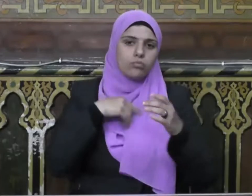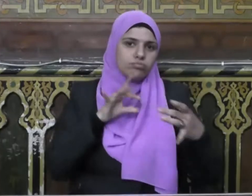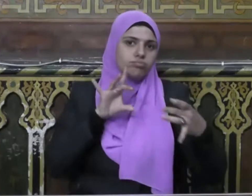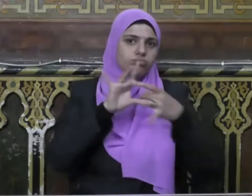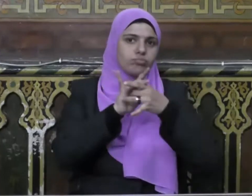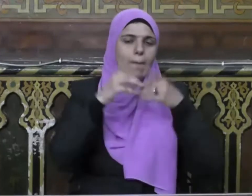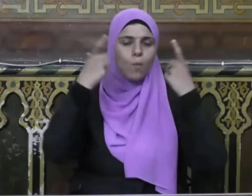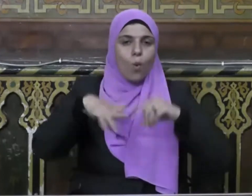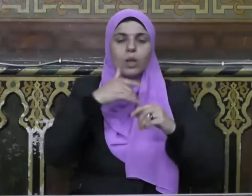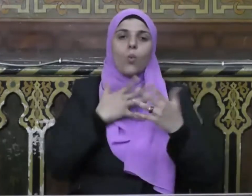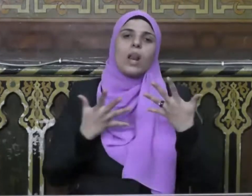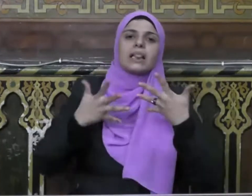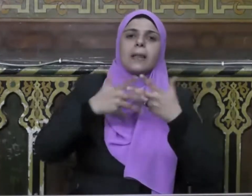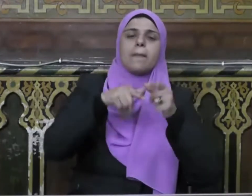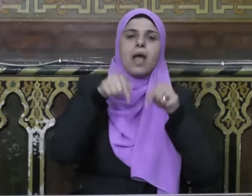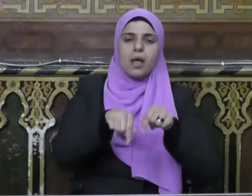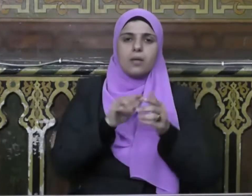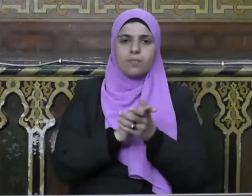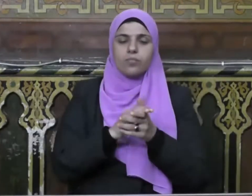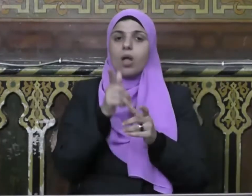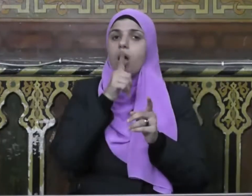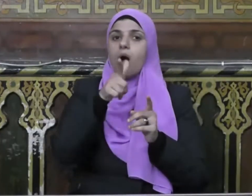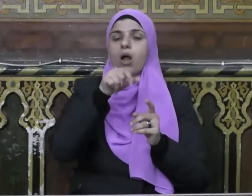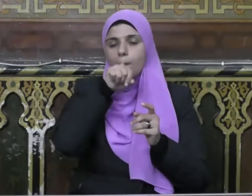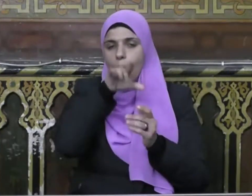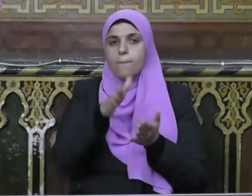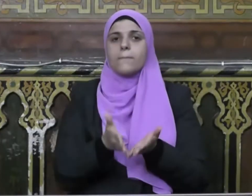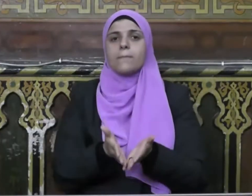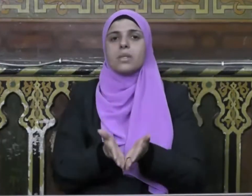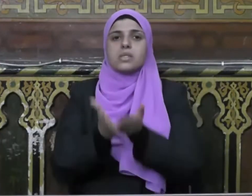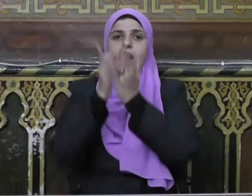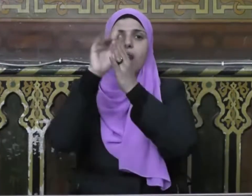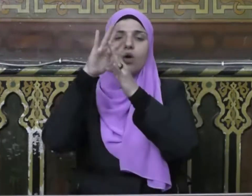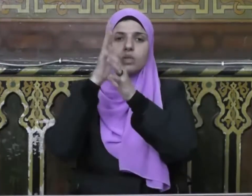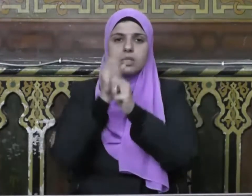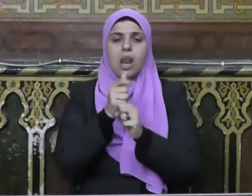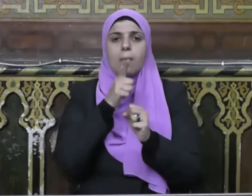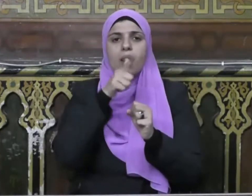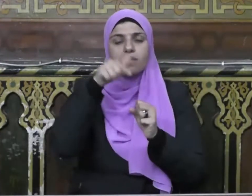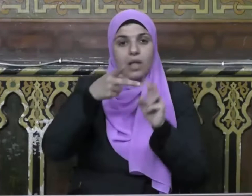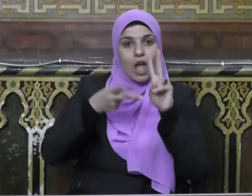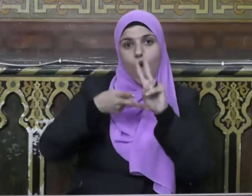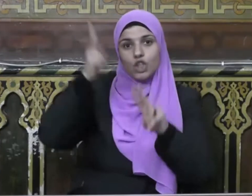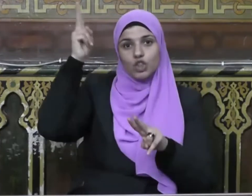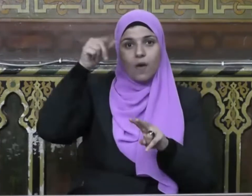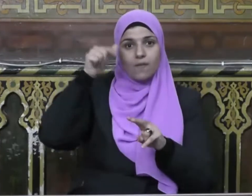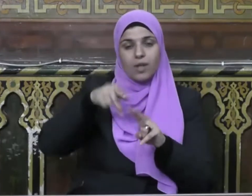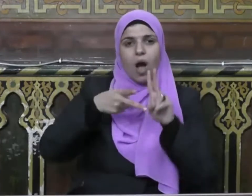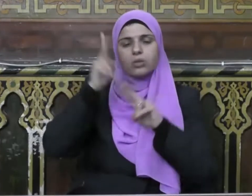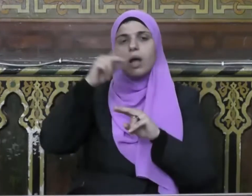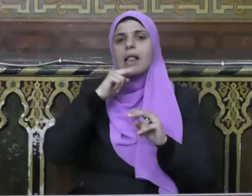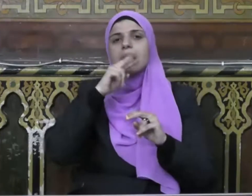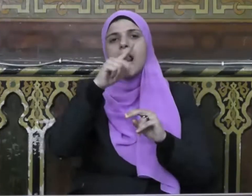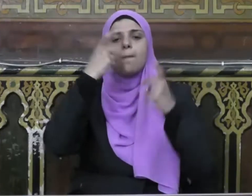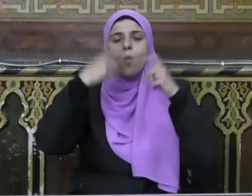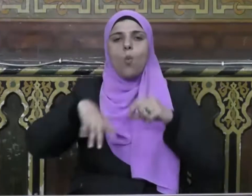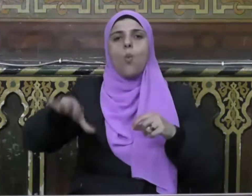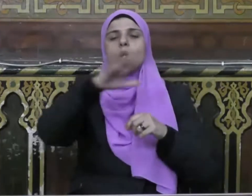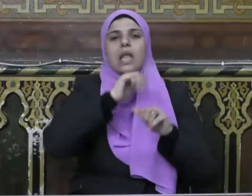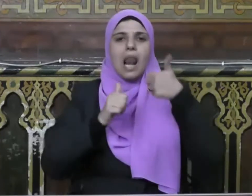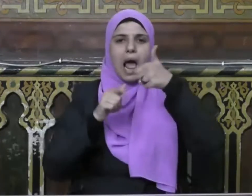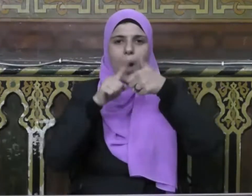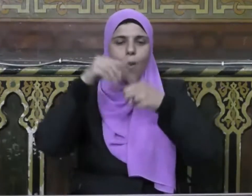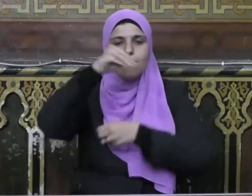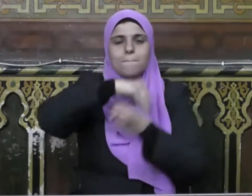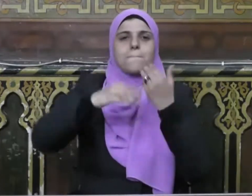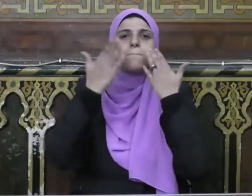والتعلق به والانتماء إليه حيث قال صلى الله عليه وسلم عند هجرته مخاطباً